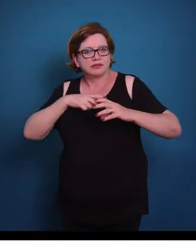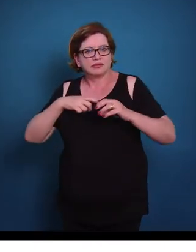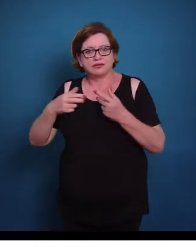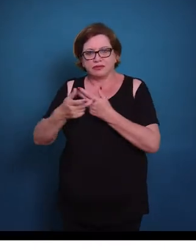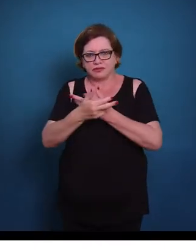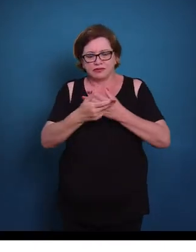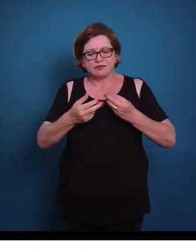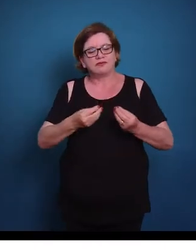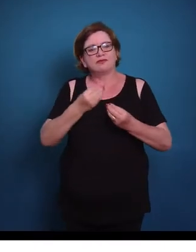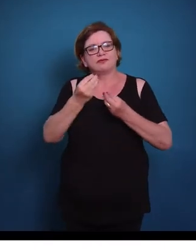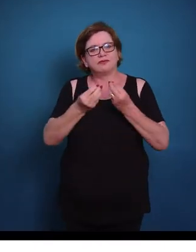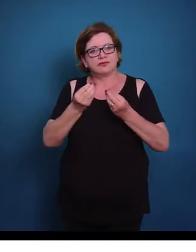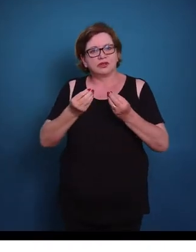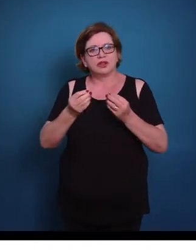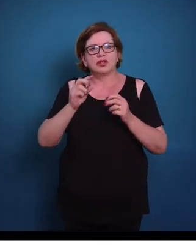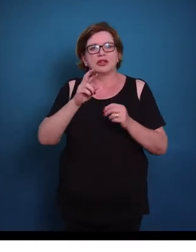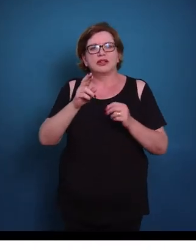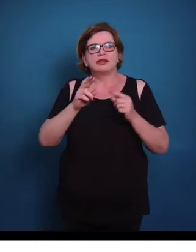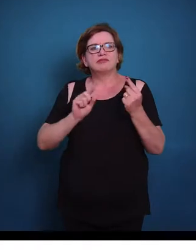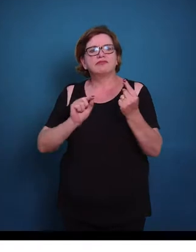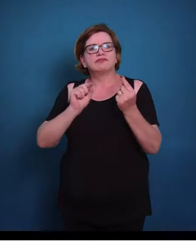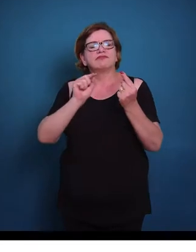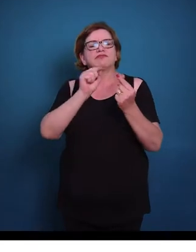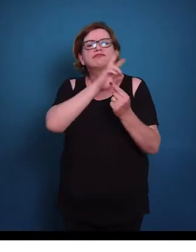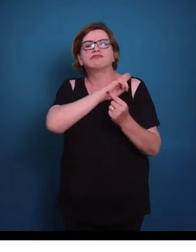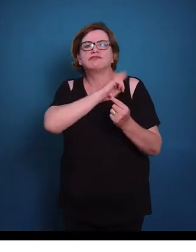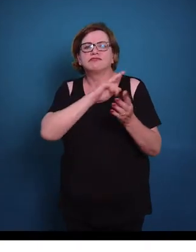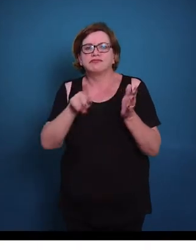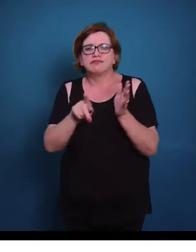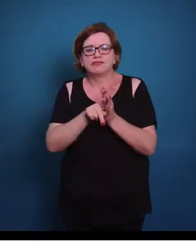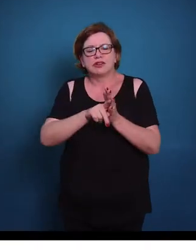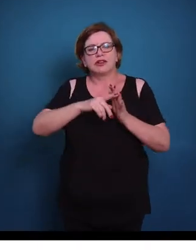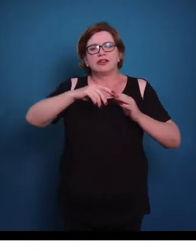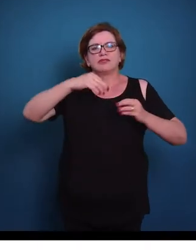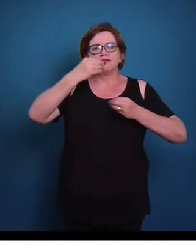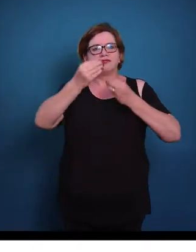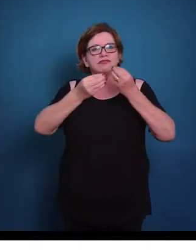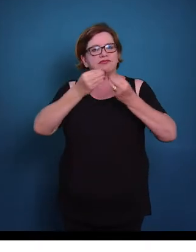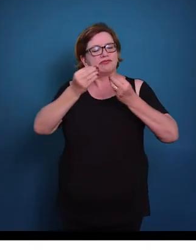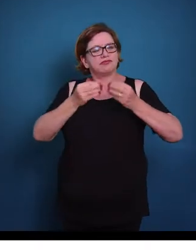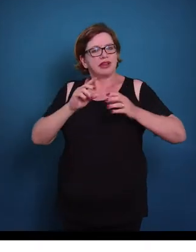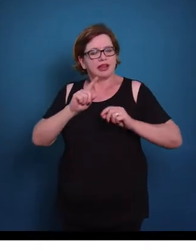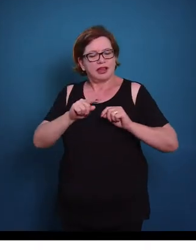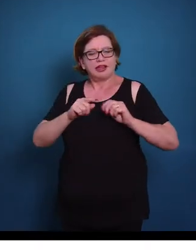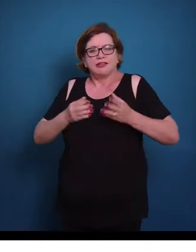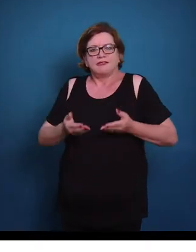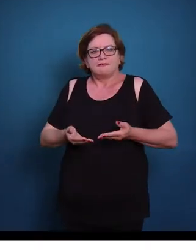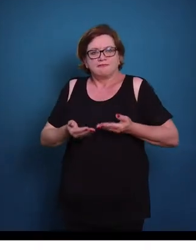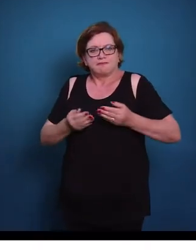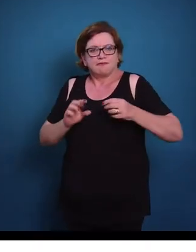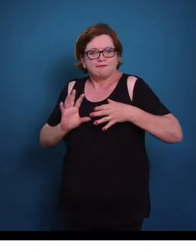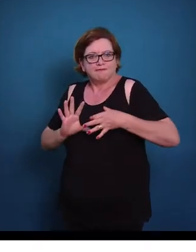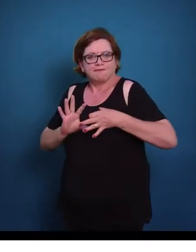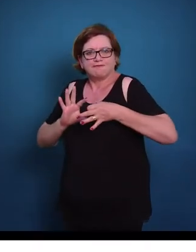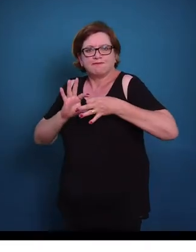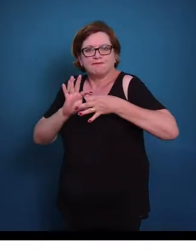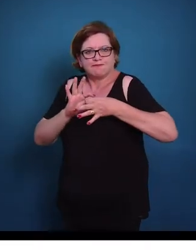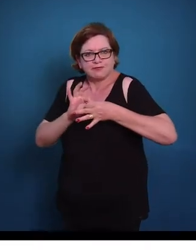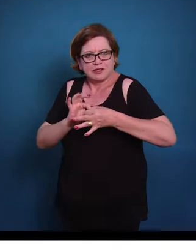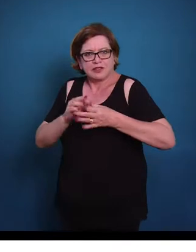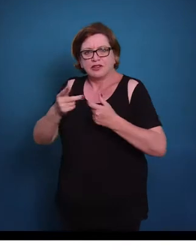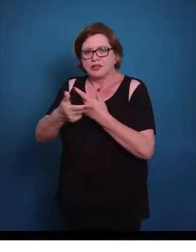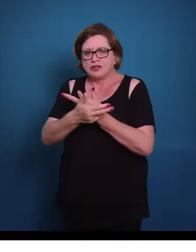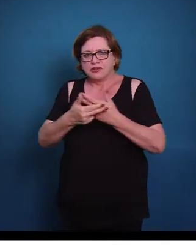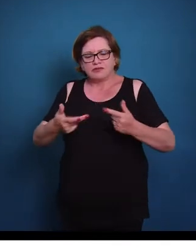fundamental amorfa. Quais são as funções desse tecido? Então as principais funções desse tecido é a sustentação e conexão entre esses tecidos,